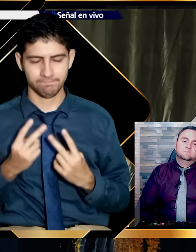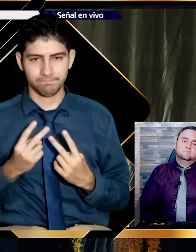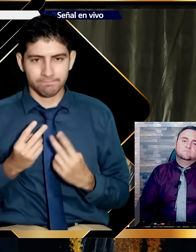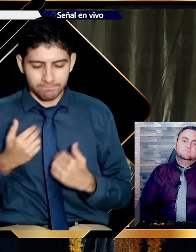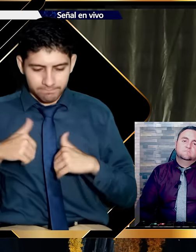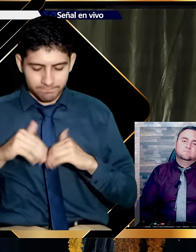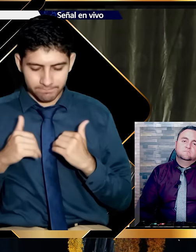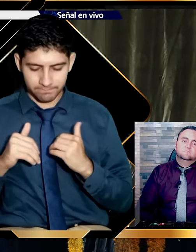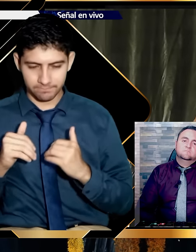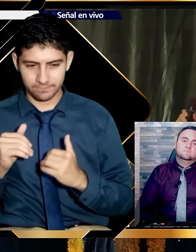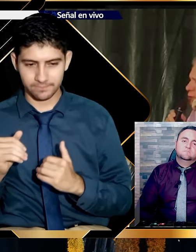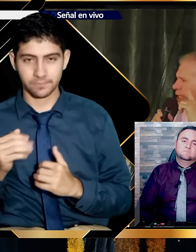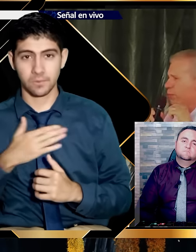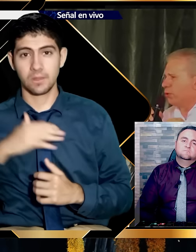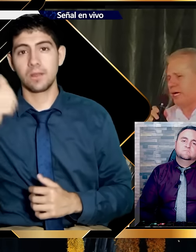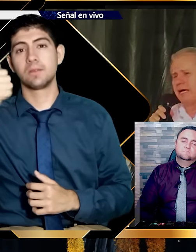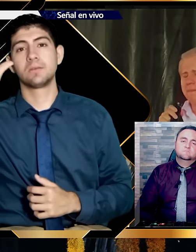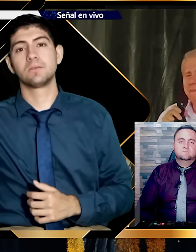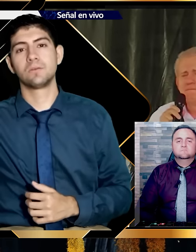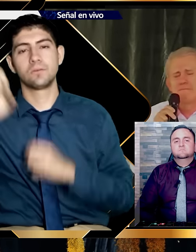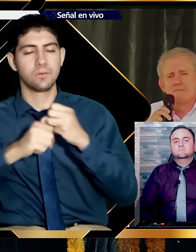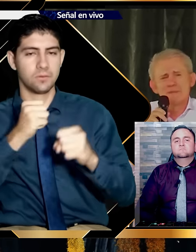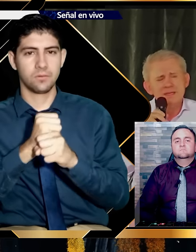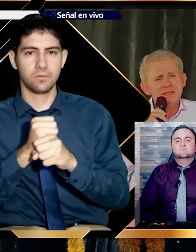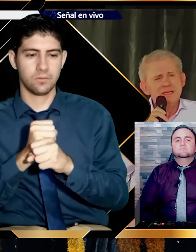Yo llegué a la edad de 18 años. A la ciudad de Bogotá.